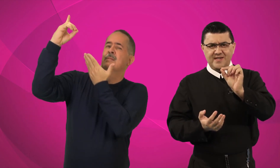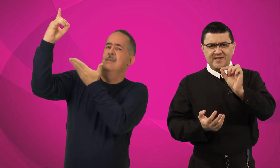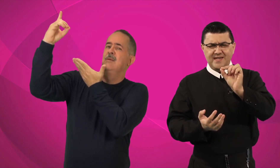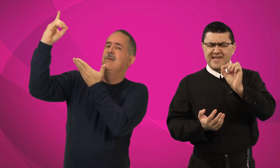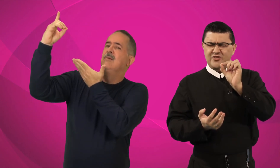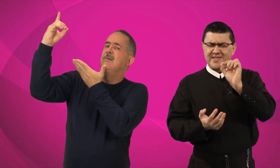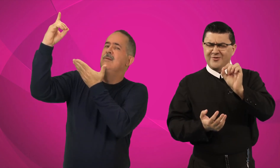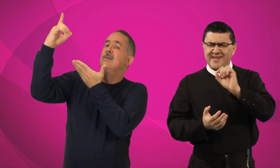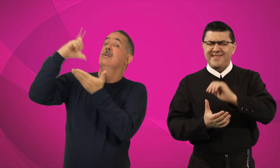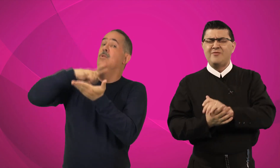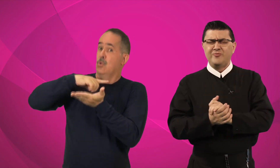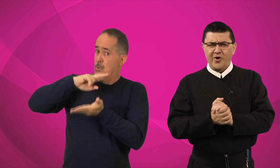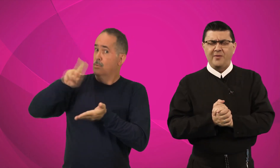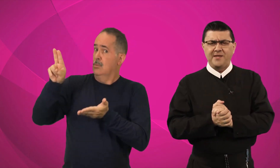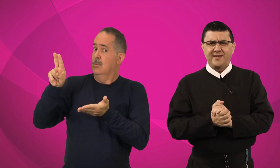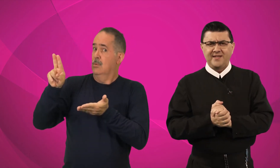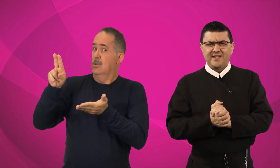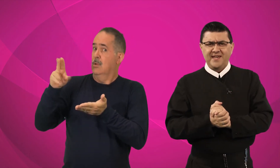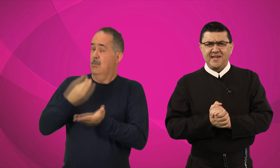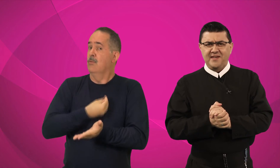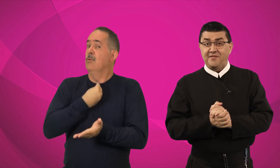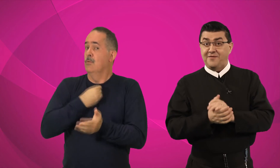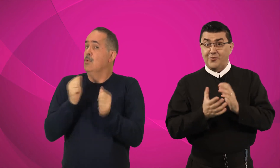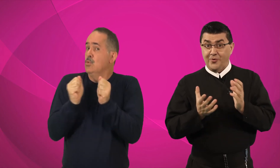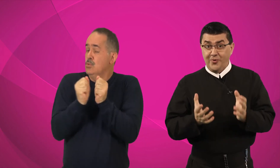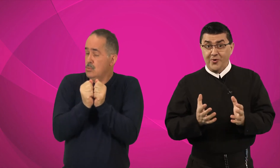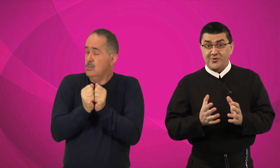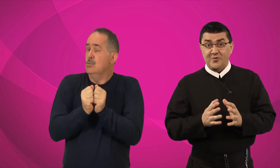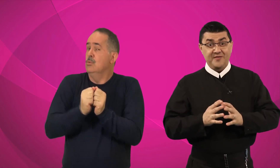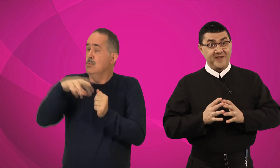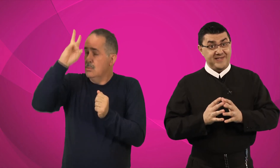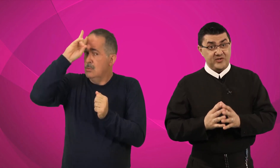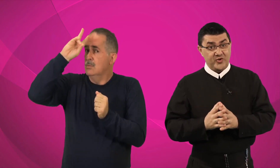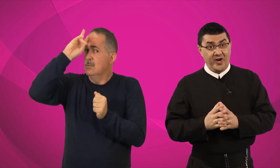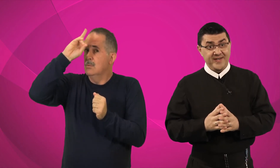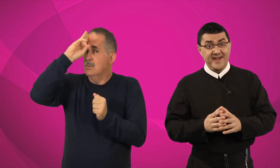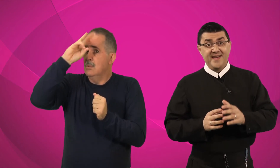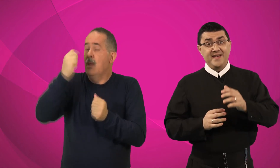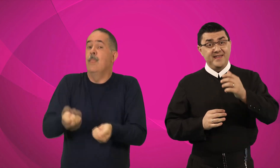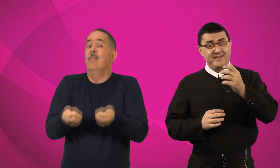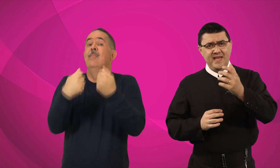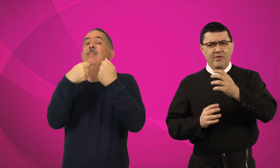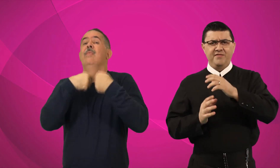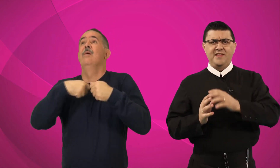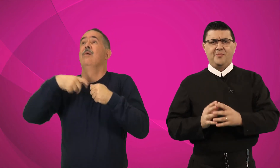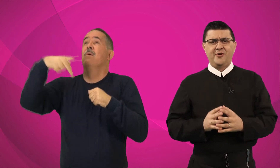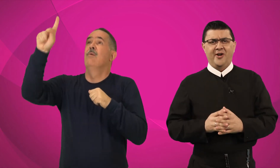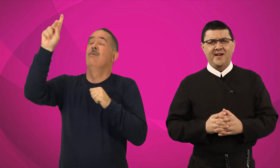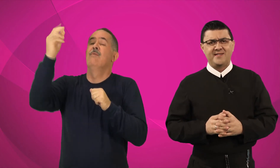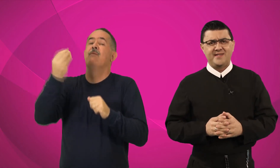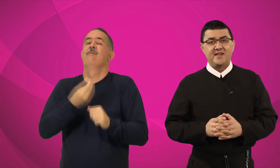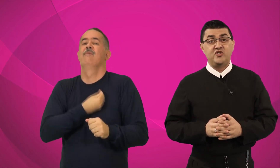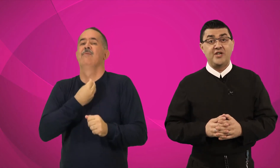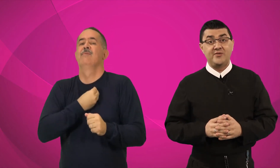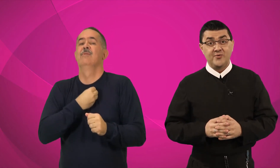Este Deus que tem um nome, que viveu conosco, que fez história, que deu a vida por nós, Jesus